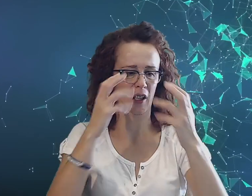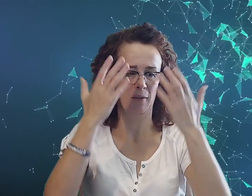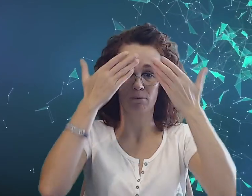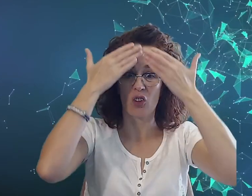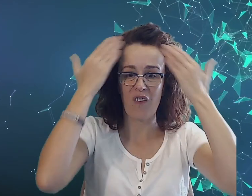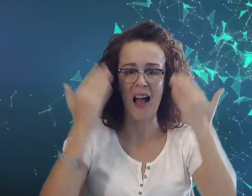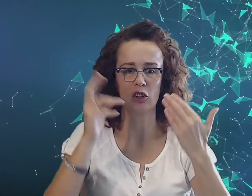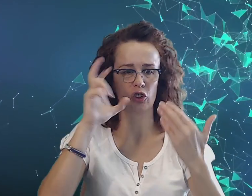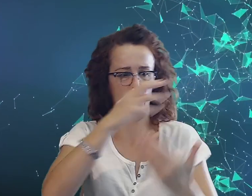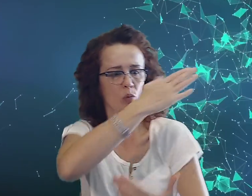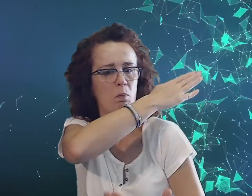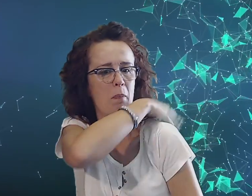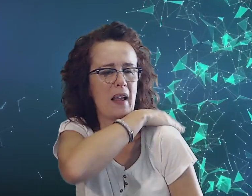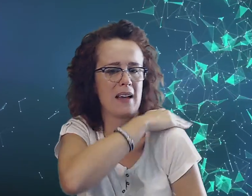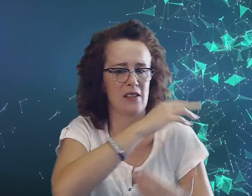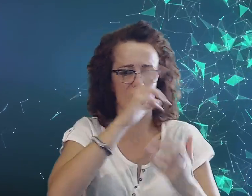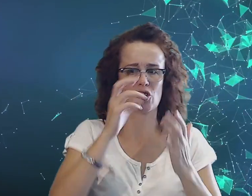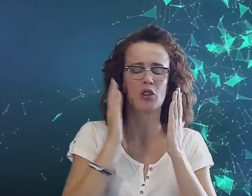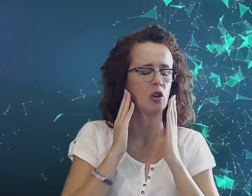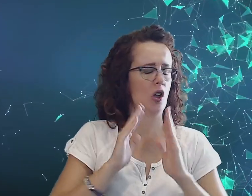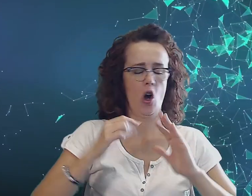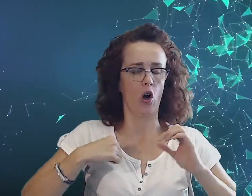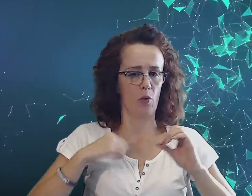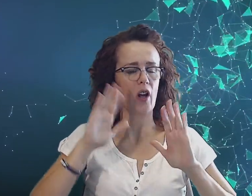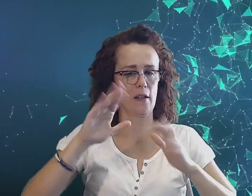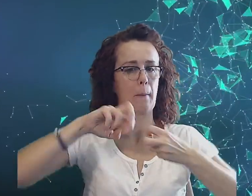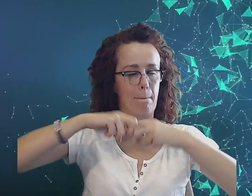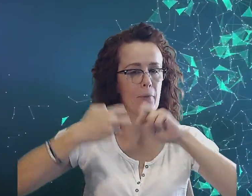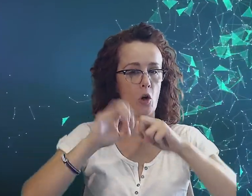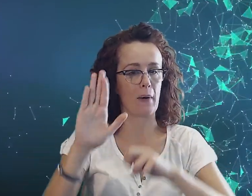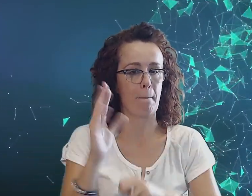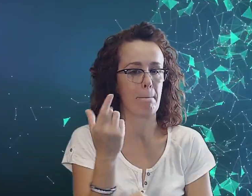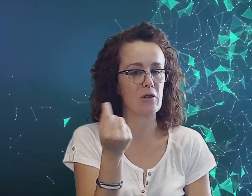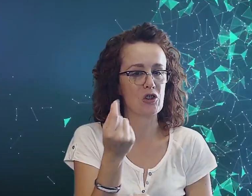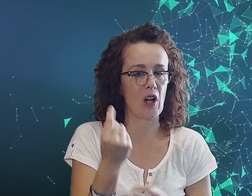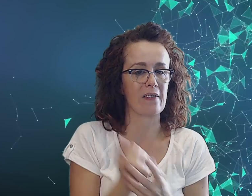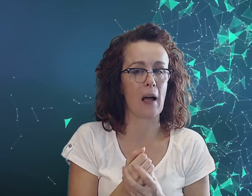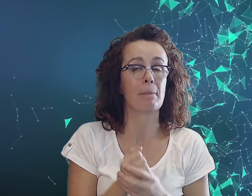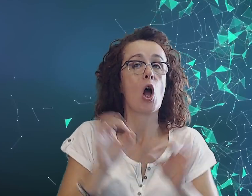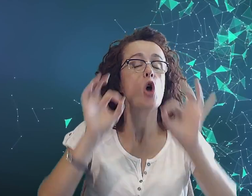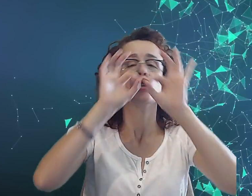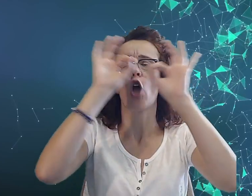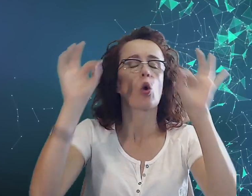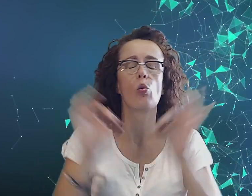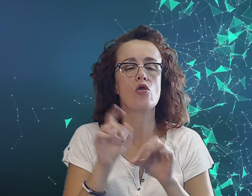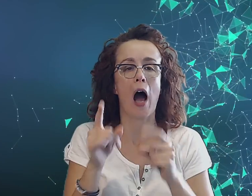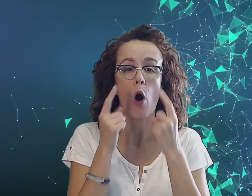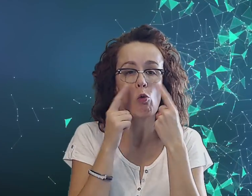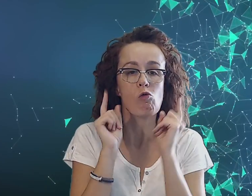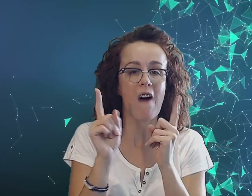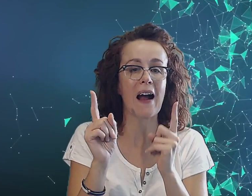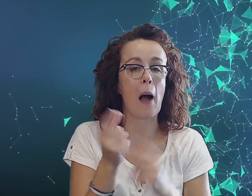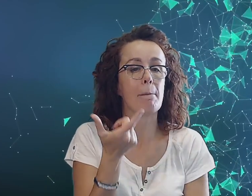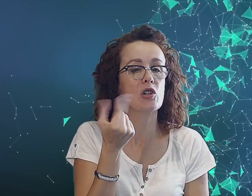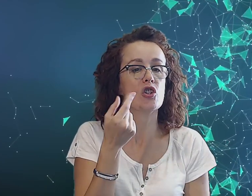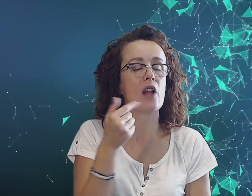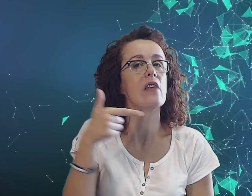twarzy, plecy. Trzy odpowiedni problem bliźnięta. Szczególna uwaga bliźnięta